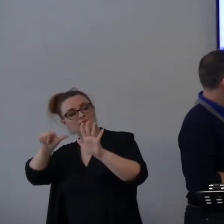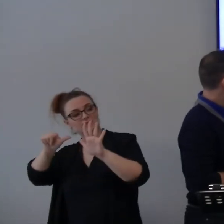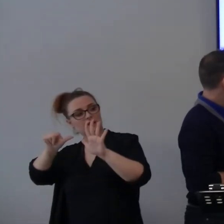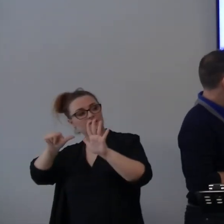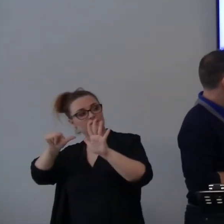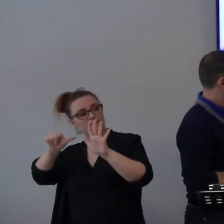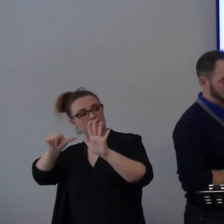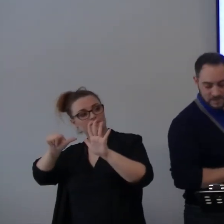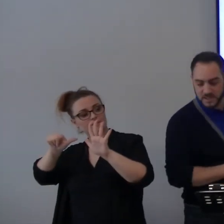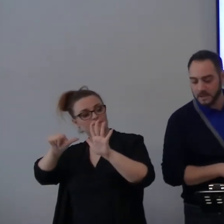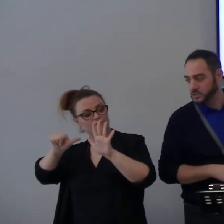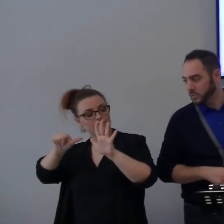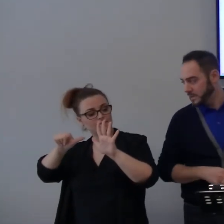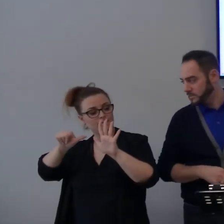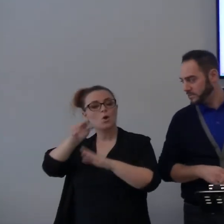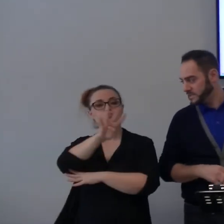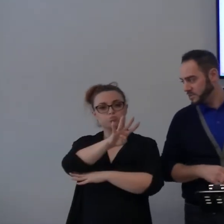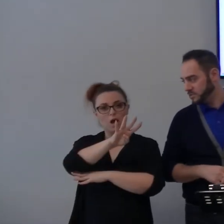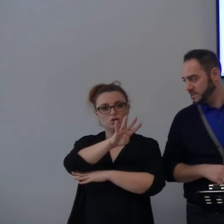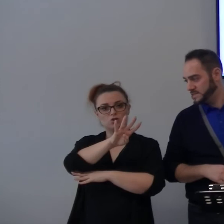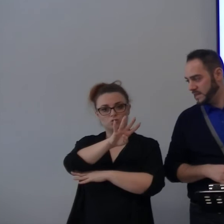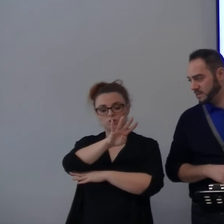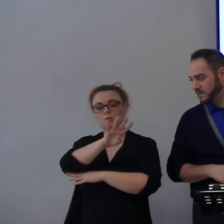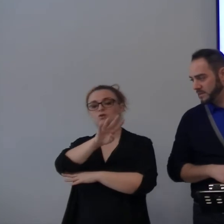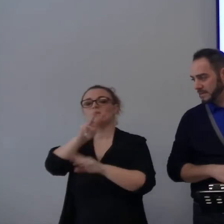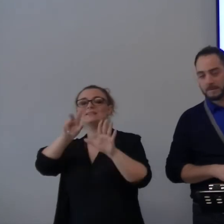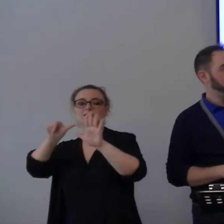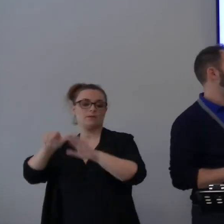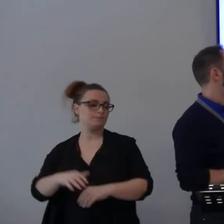26? Efesini capitolo 4, versetto 26.